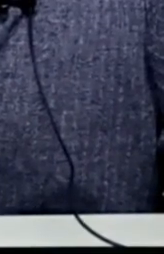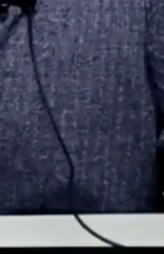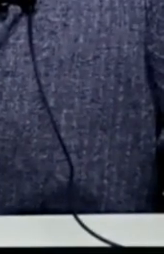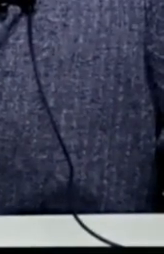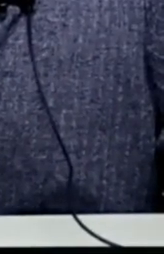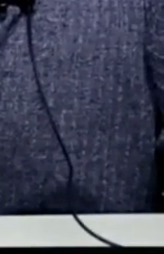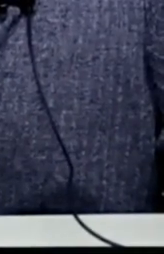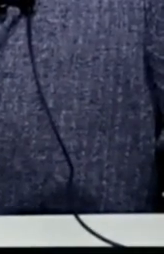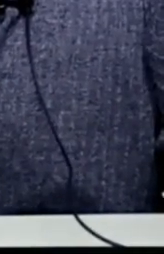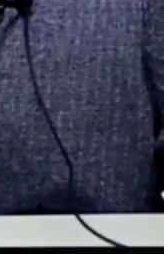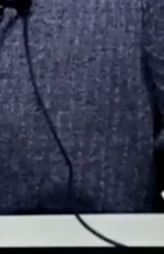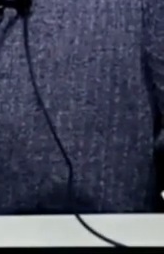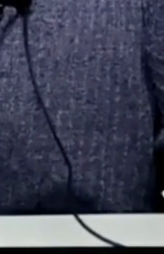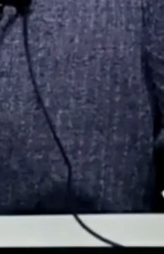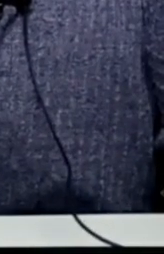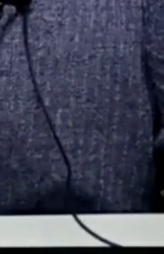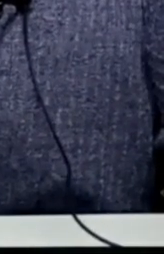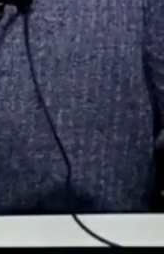ver